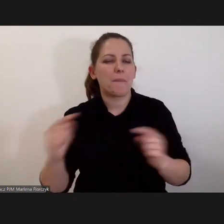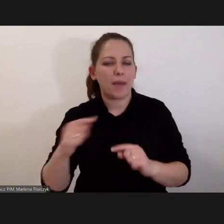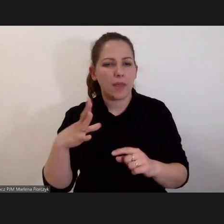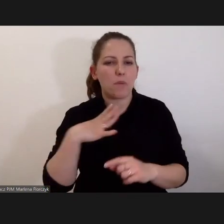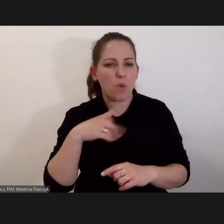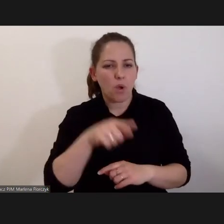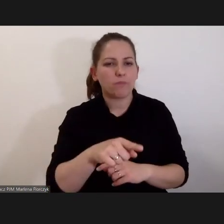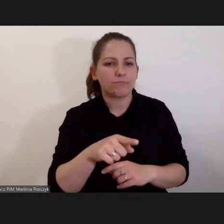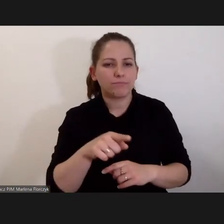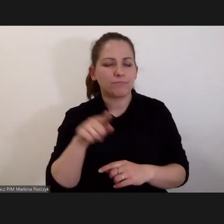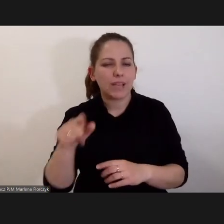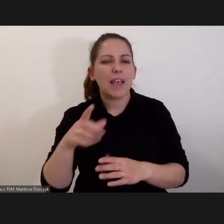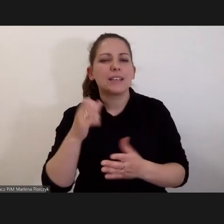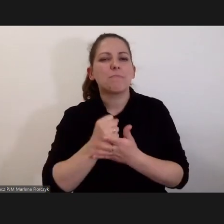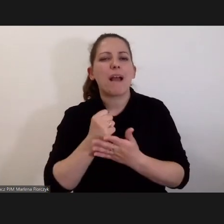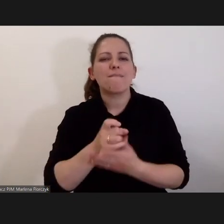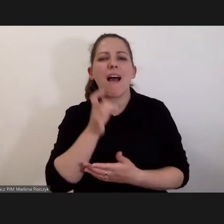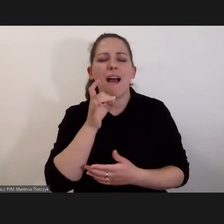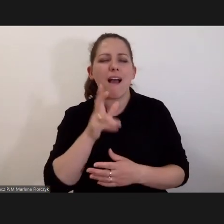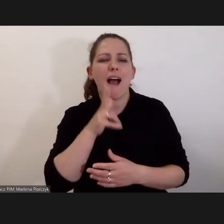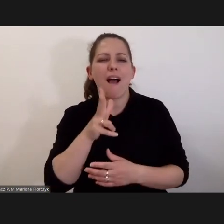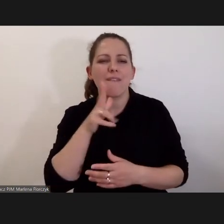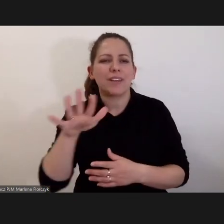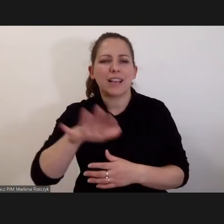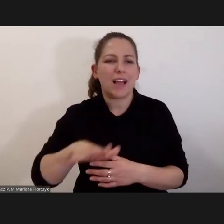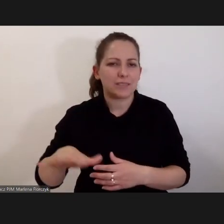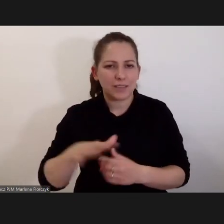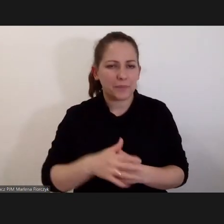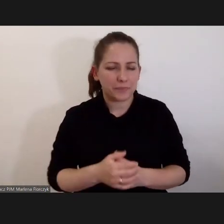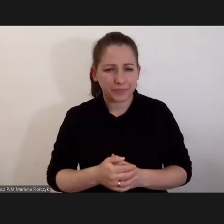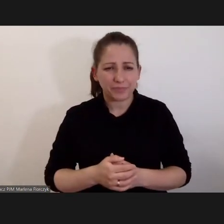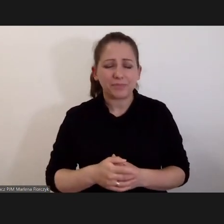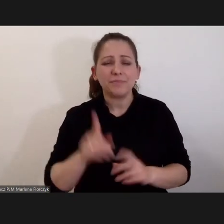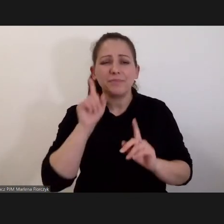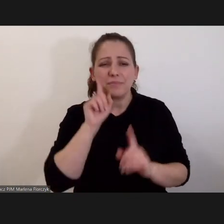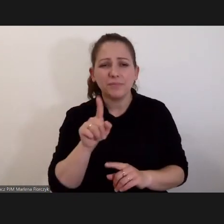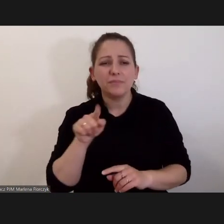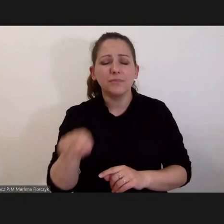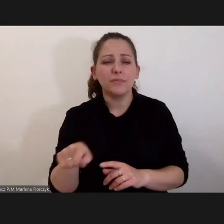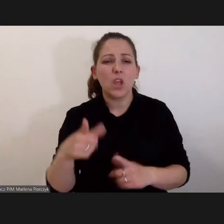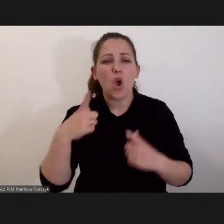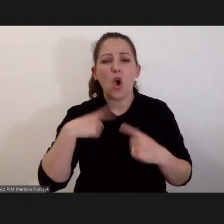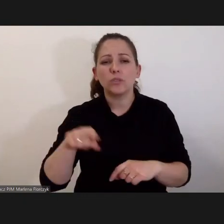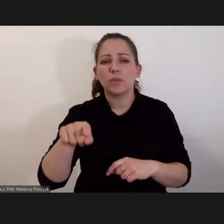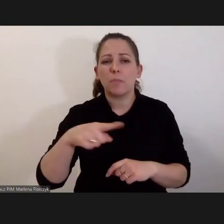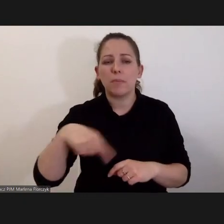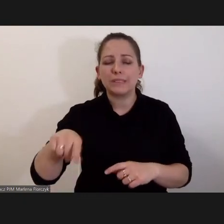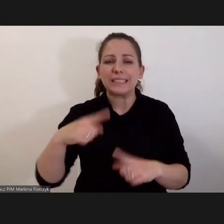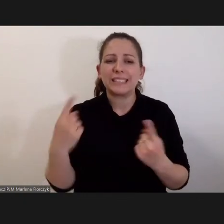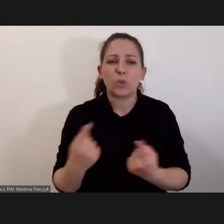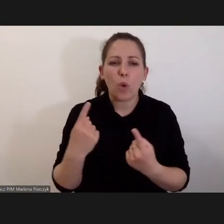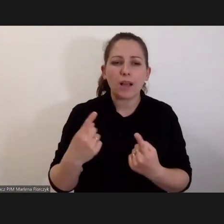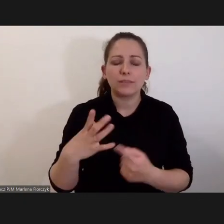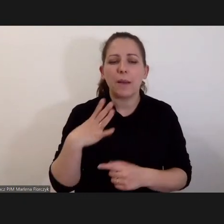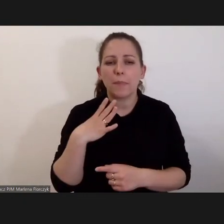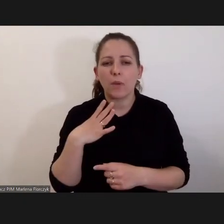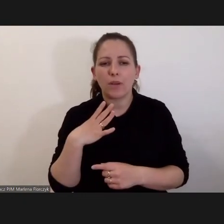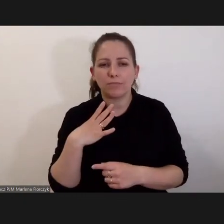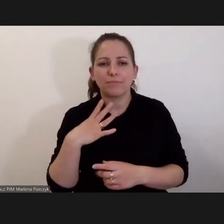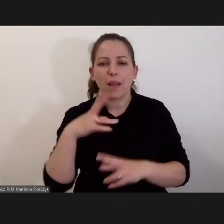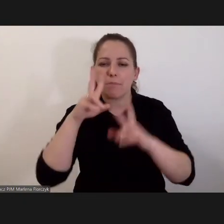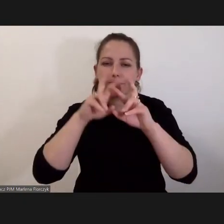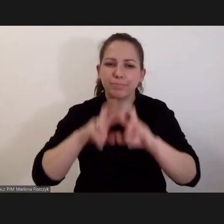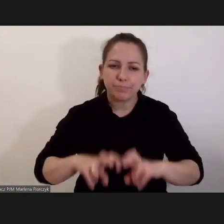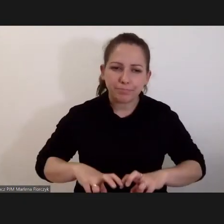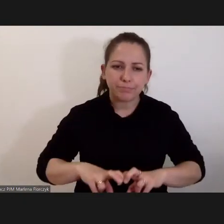koncentruje się na sprawach afrykańskich. Prawdą jest oczywiście to, że o tym, które sprawy, które sytuacje są badane